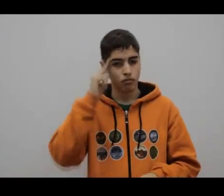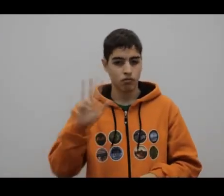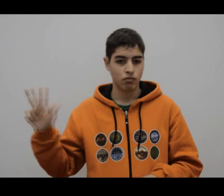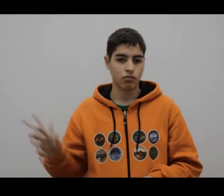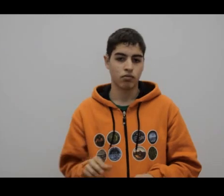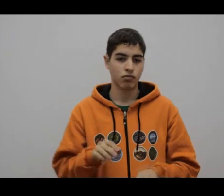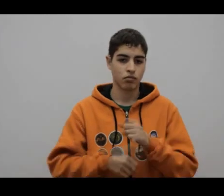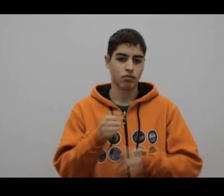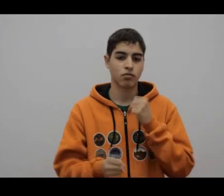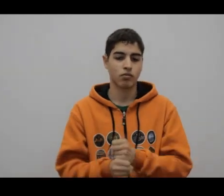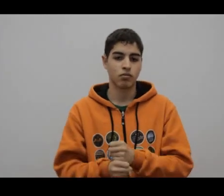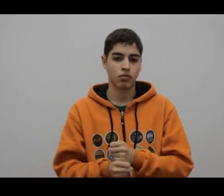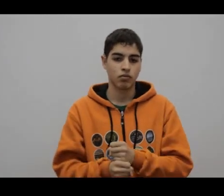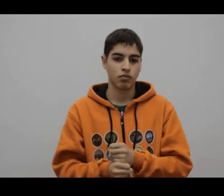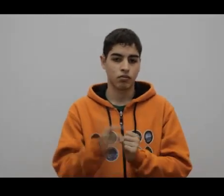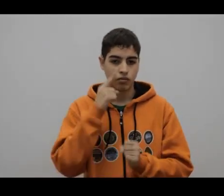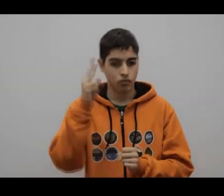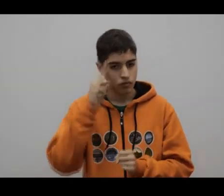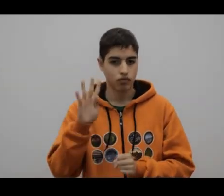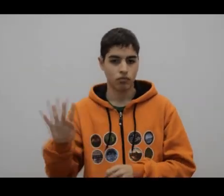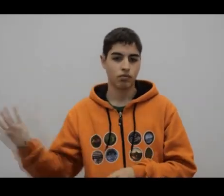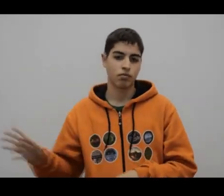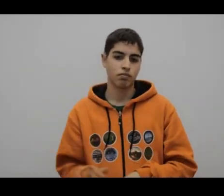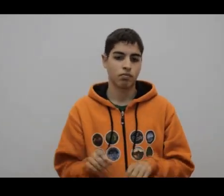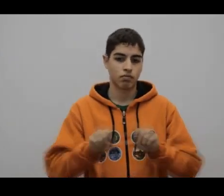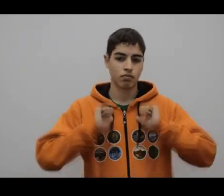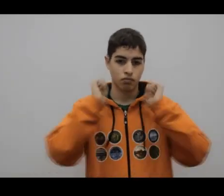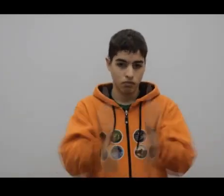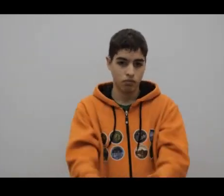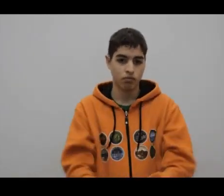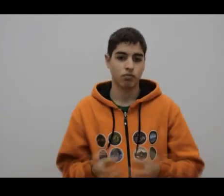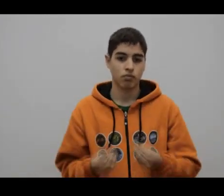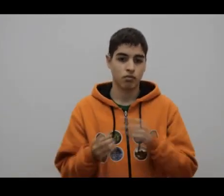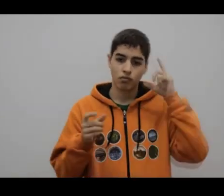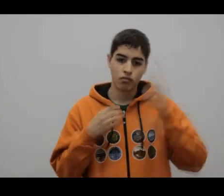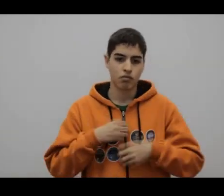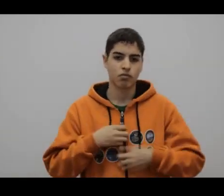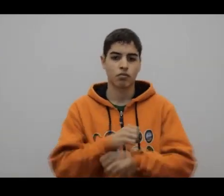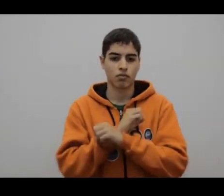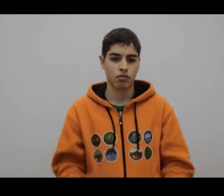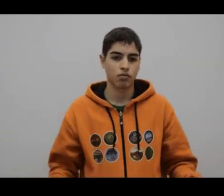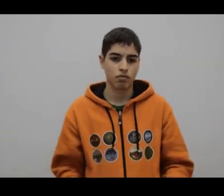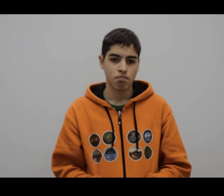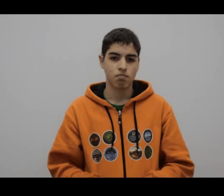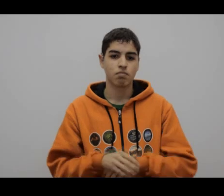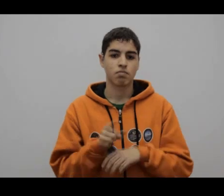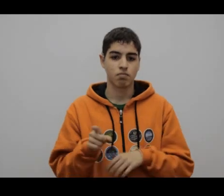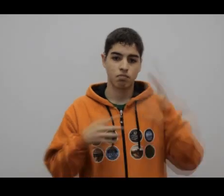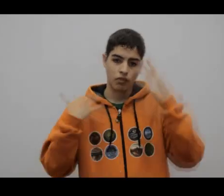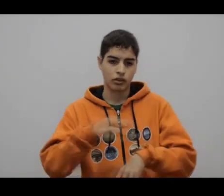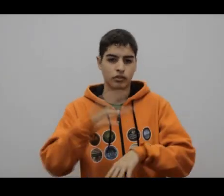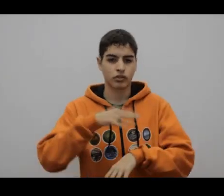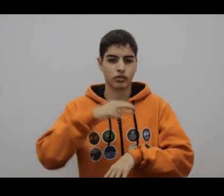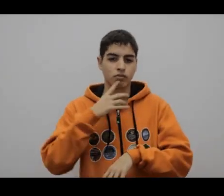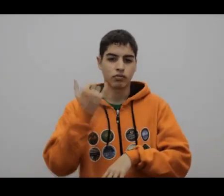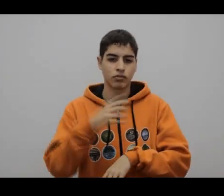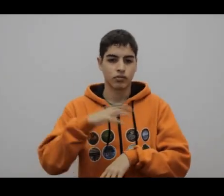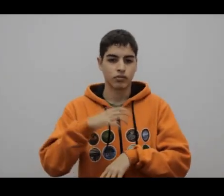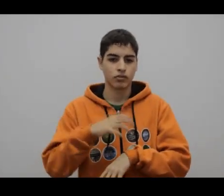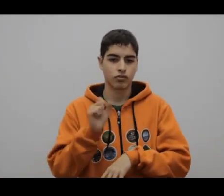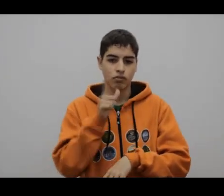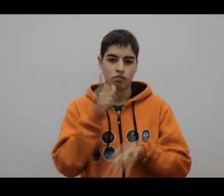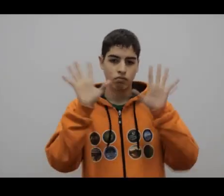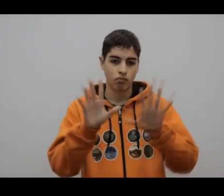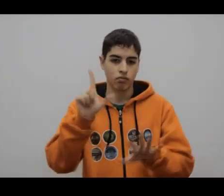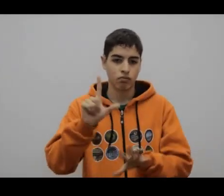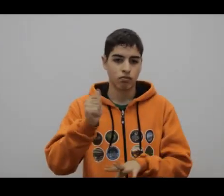una enfermedad que tenía en la sangre, que se parecía a la leucemia, y muere el 15 de noviembre de 1944,